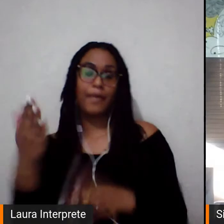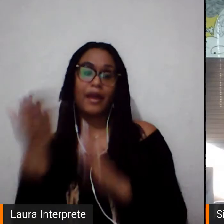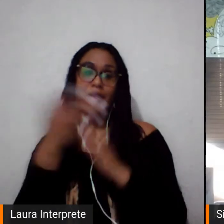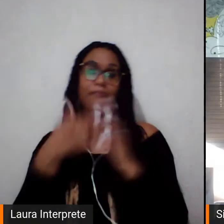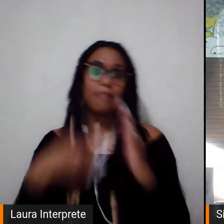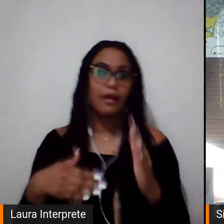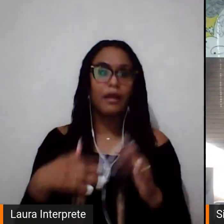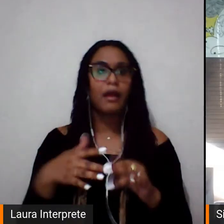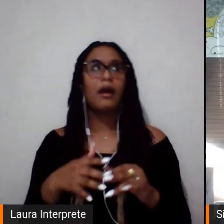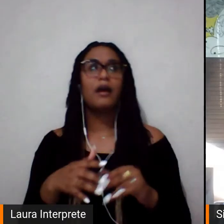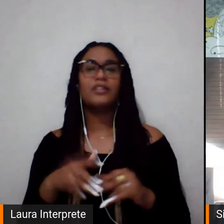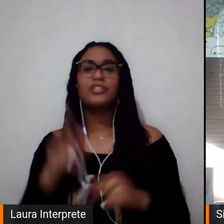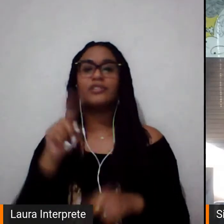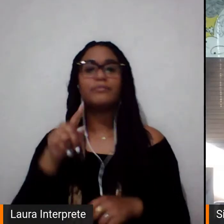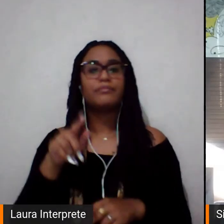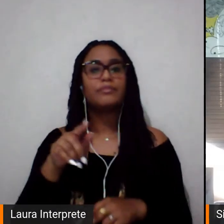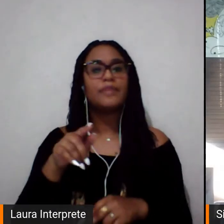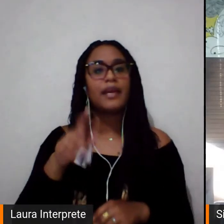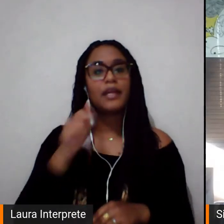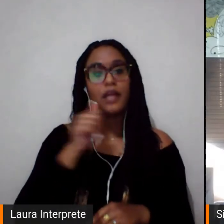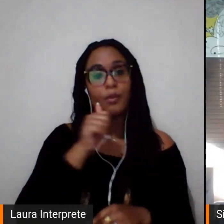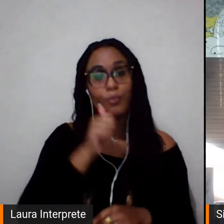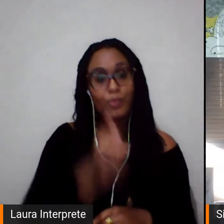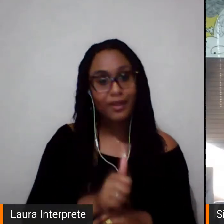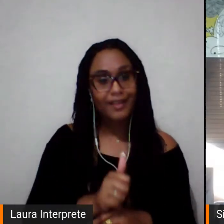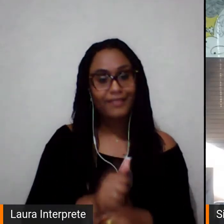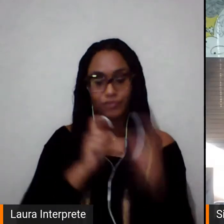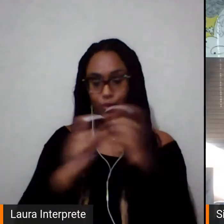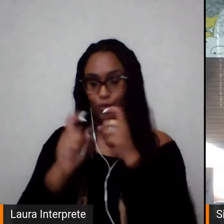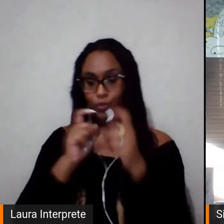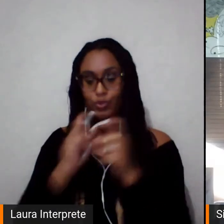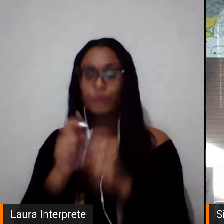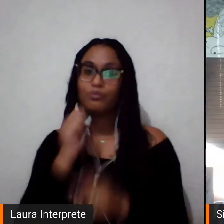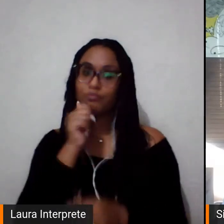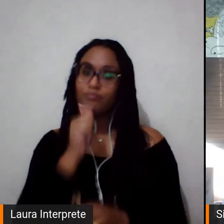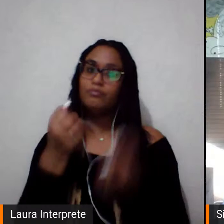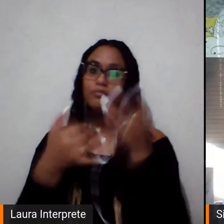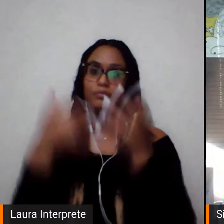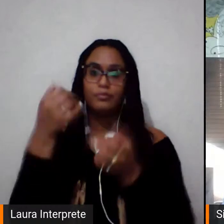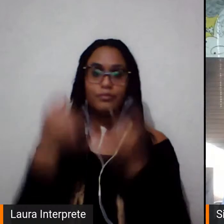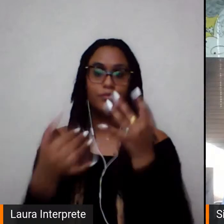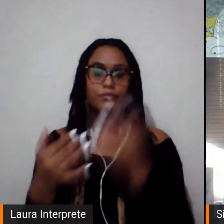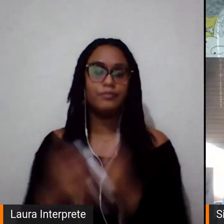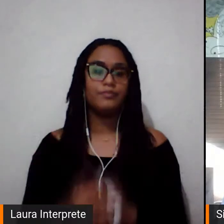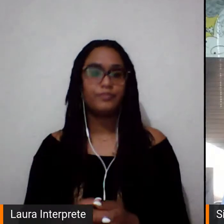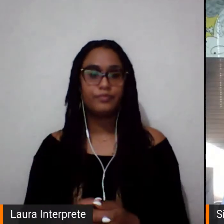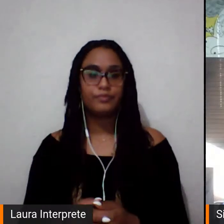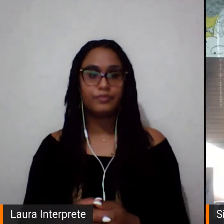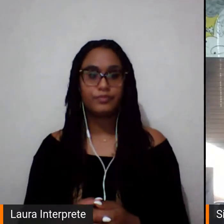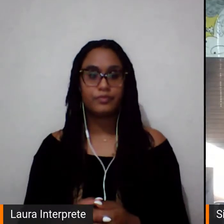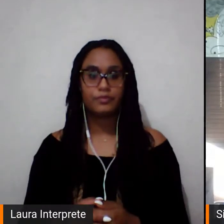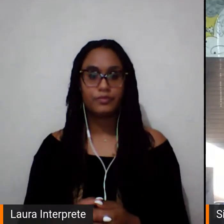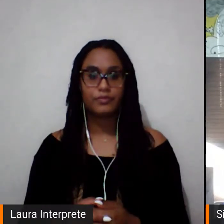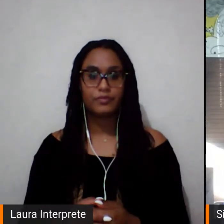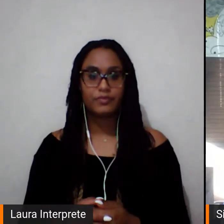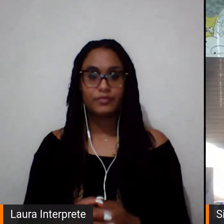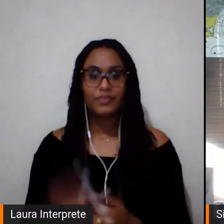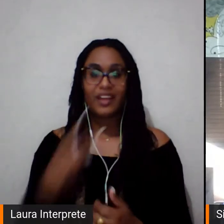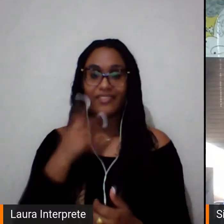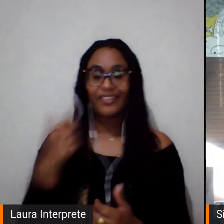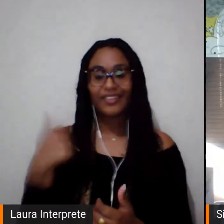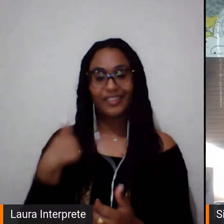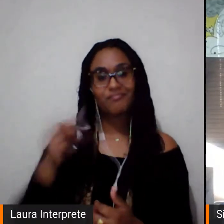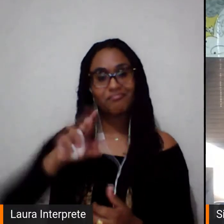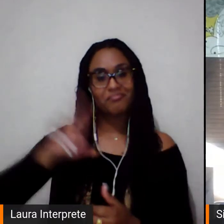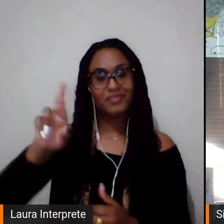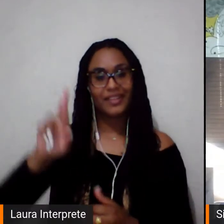Então, essa produção de acervos também esteve vinculada com a minha função de coordenadora do